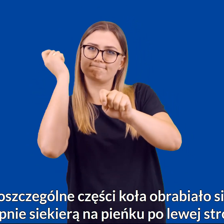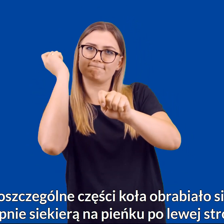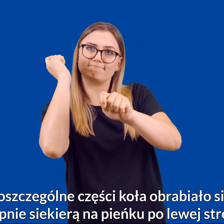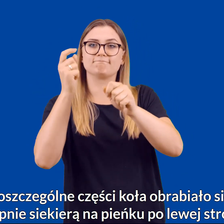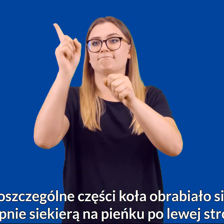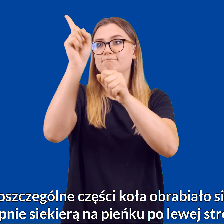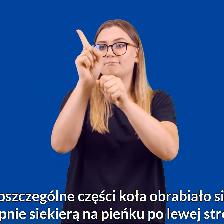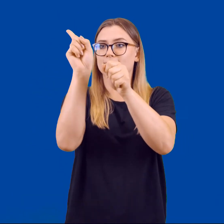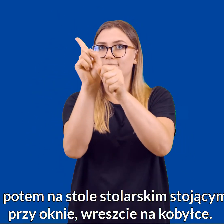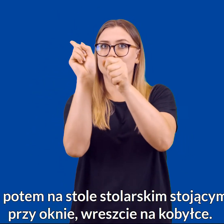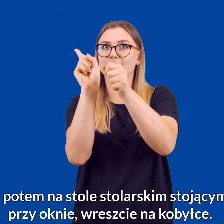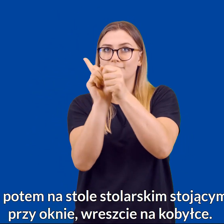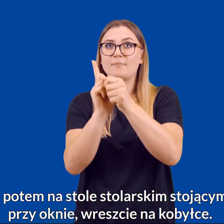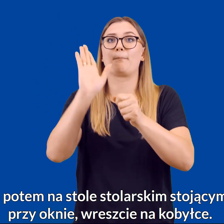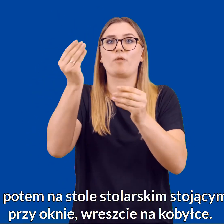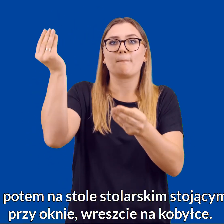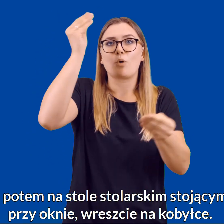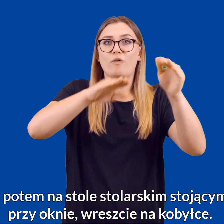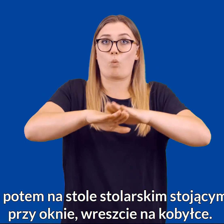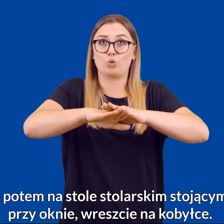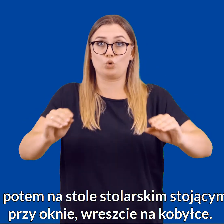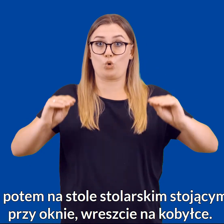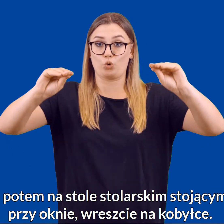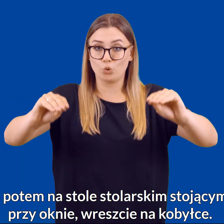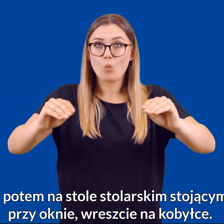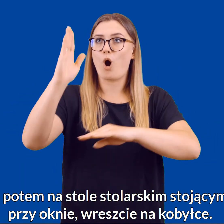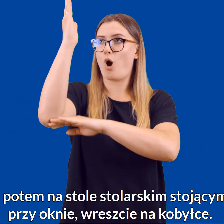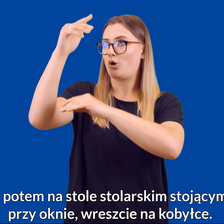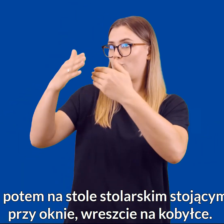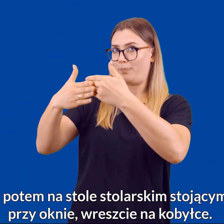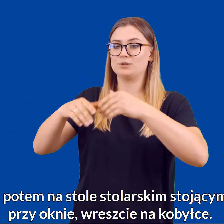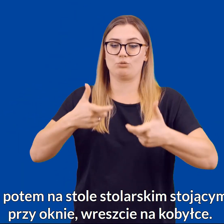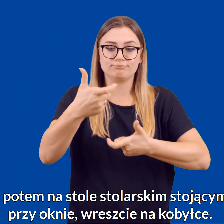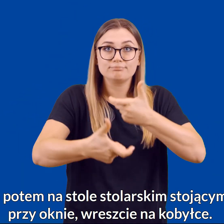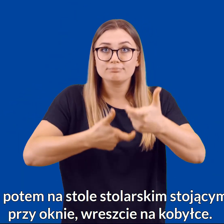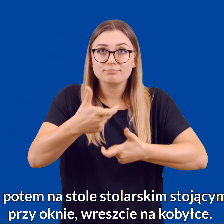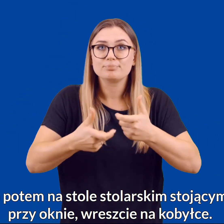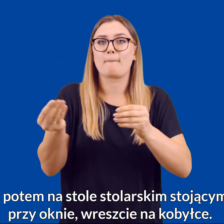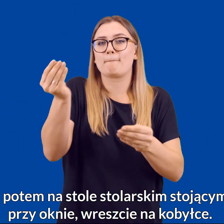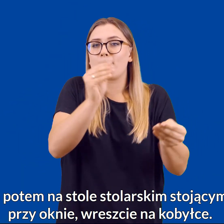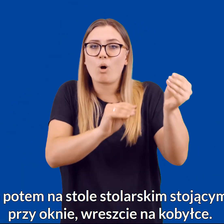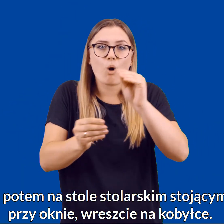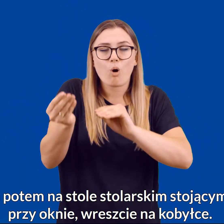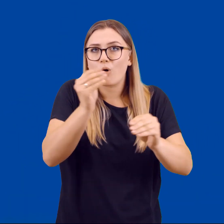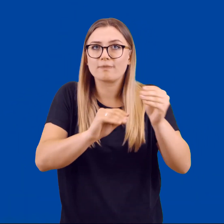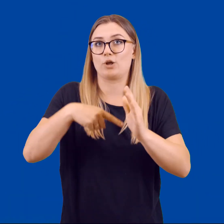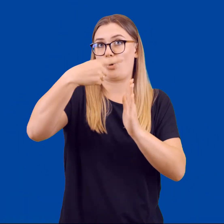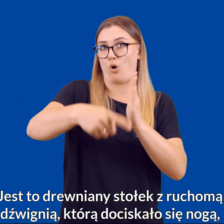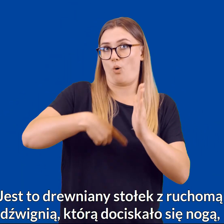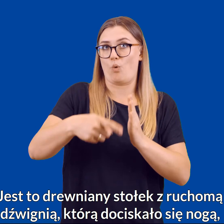lewej stronie, a potem na stole stolarskim, stojącym przy oknie. Wreszcie na kobyłce. Jest